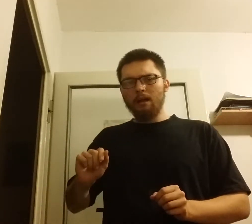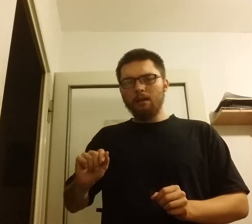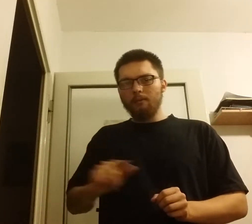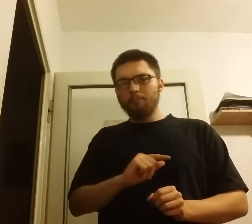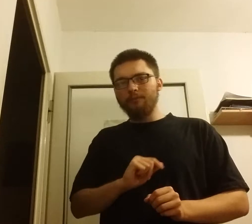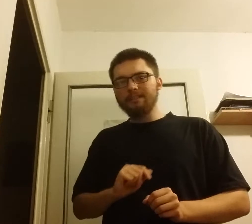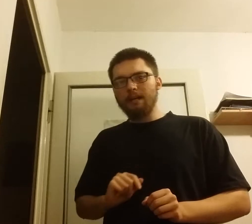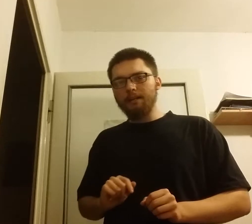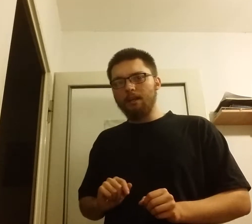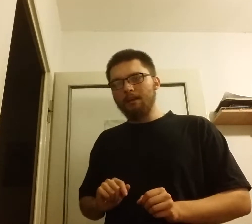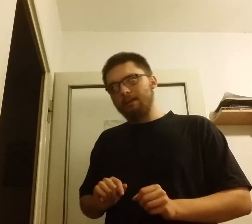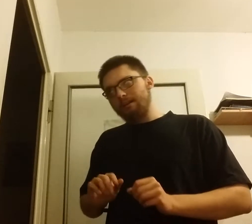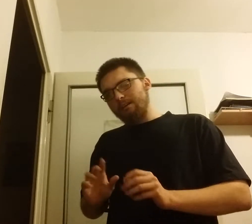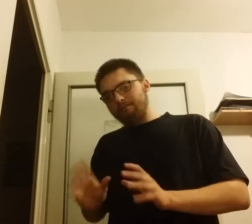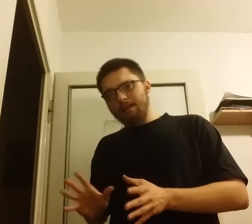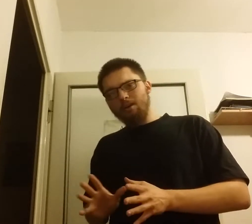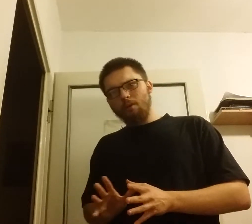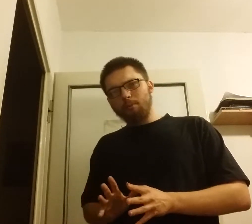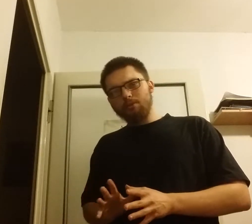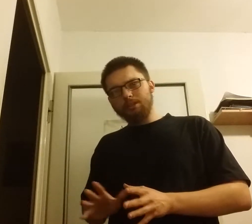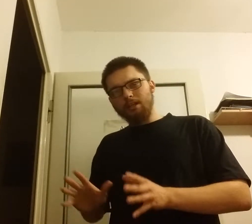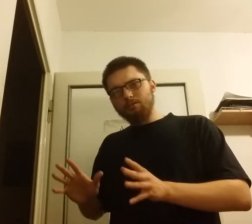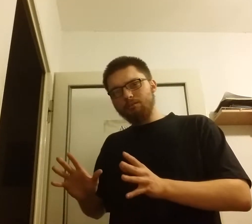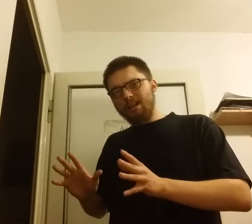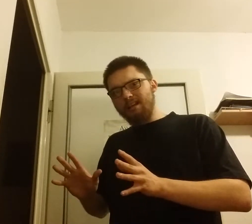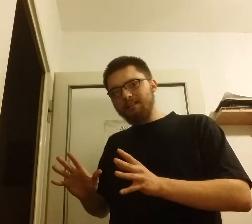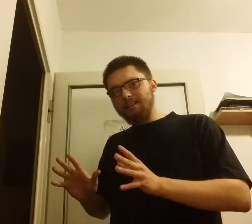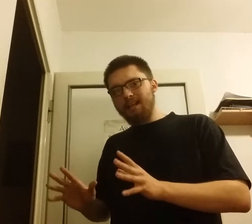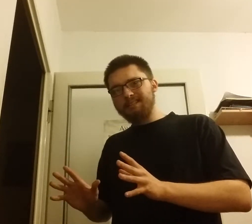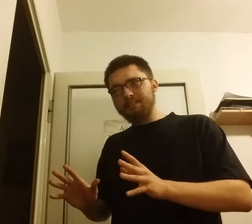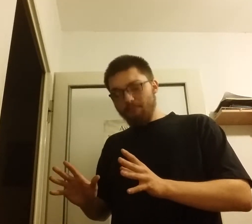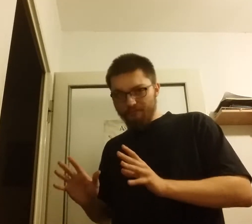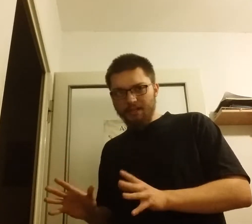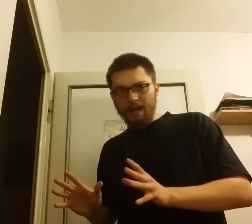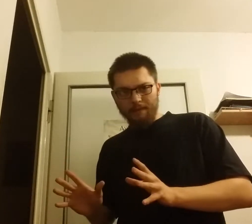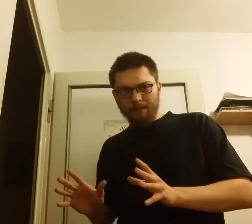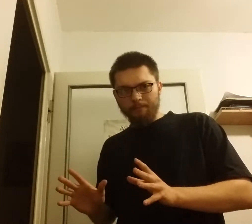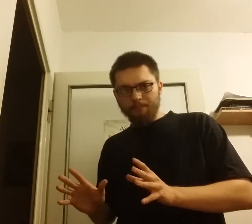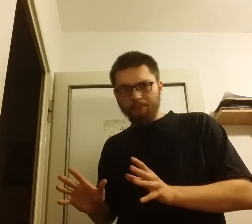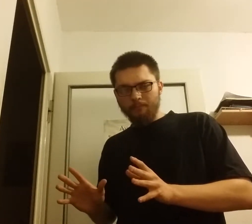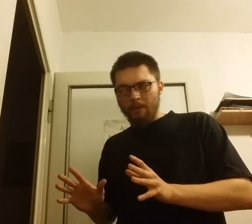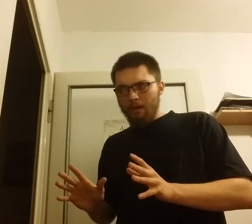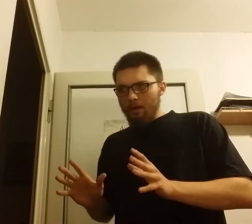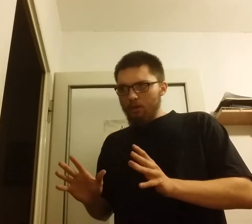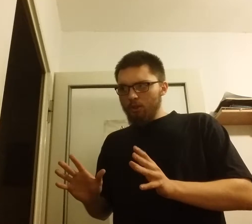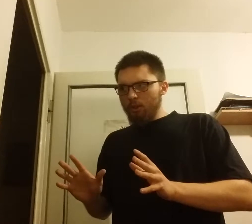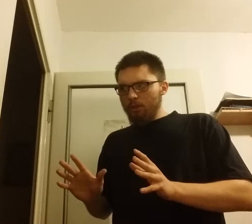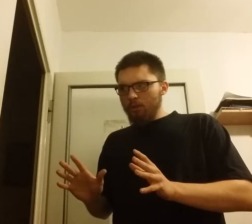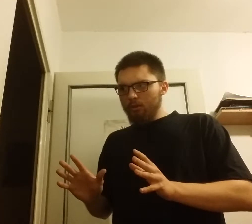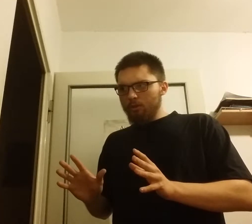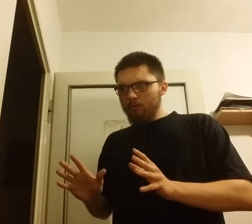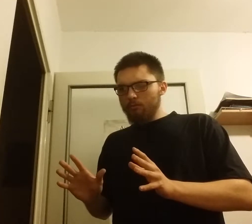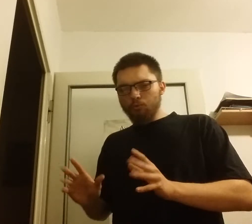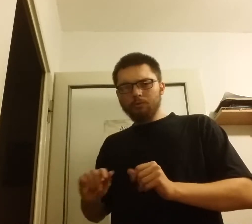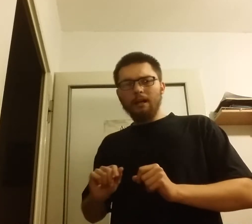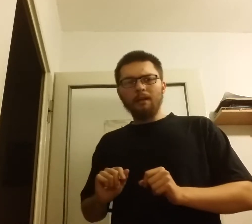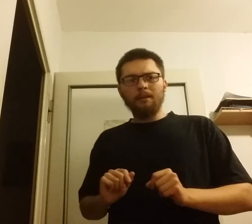powstanie Wielkopolski, które jest wygrane. I tutaj